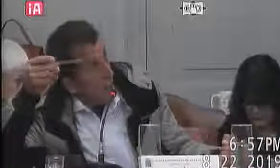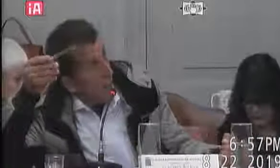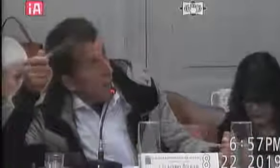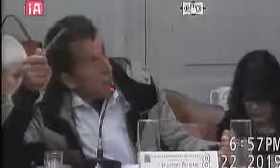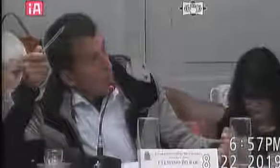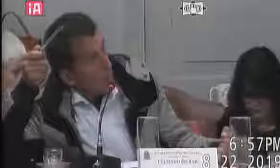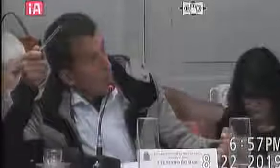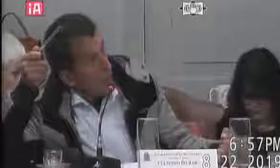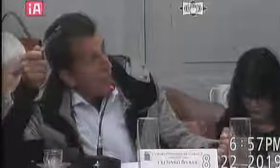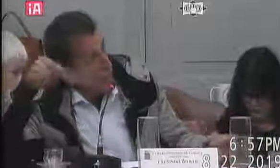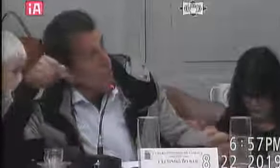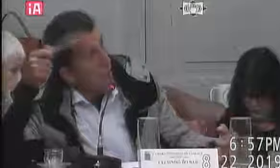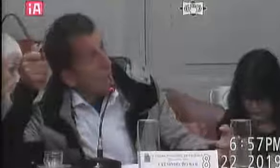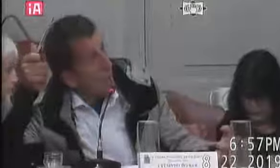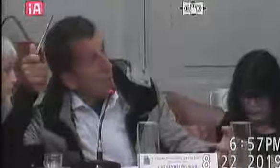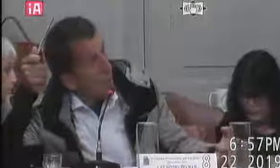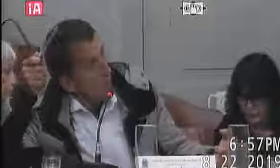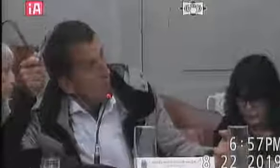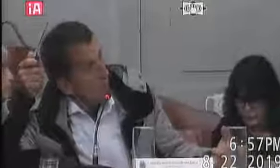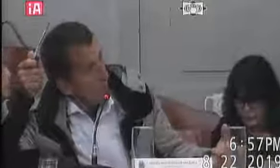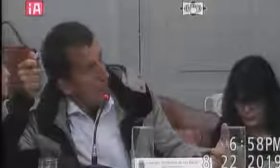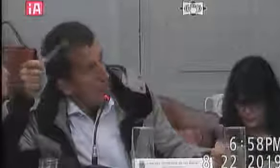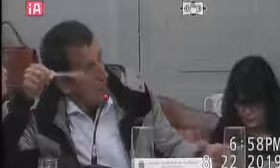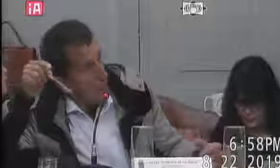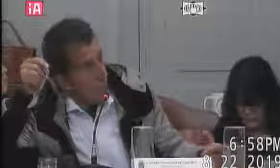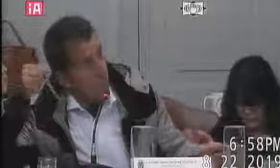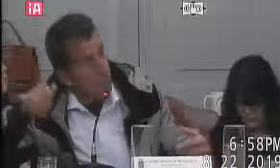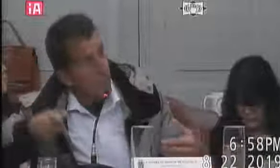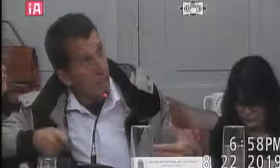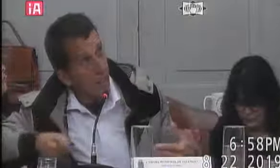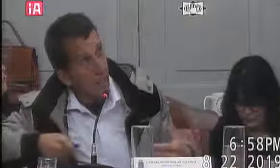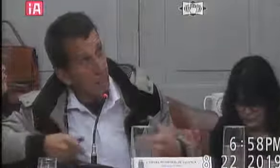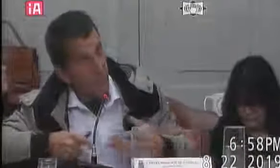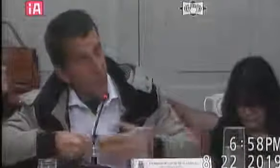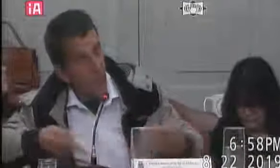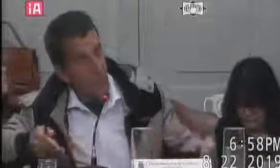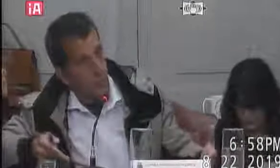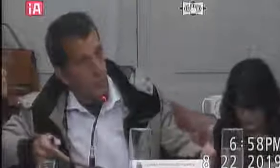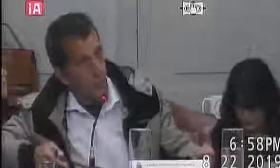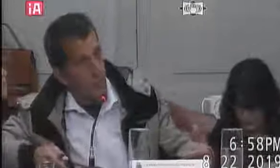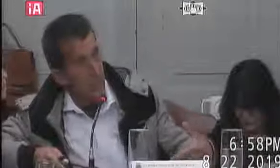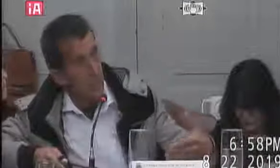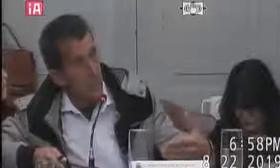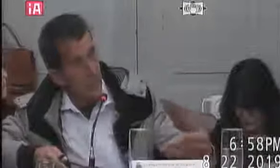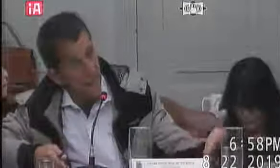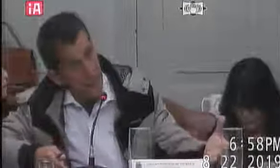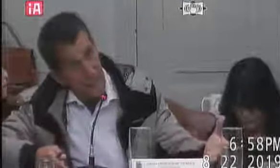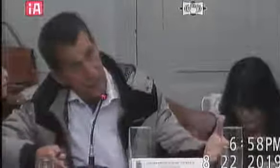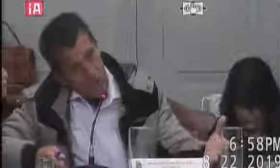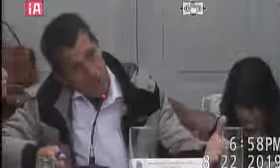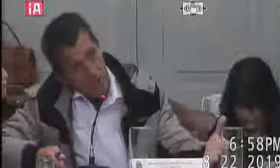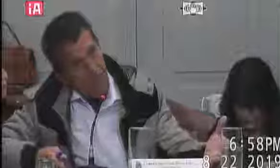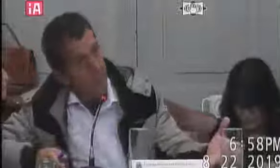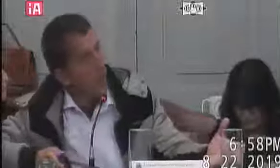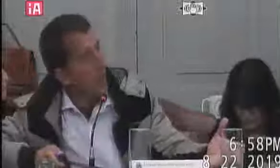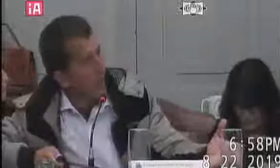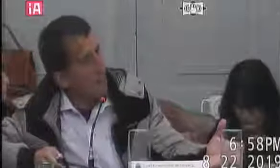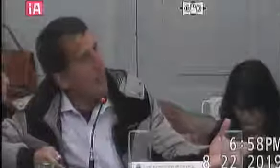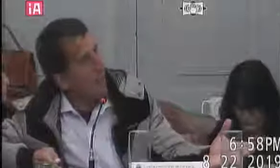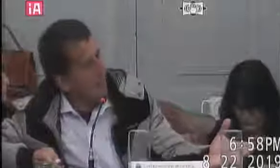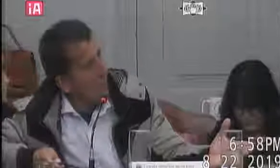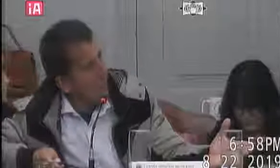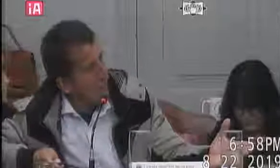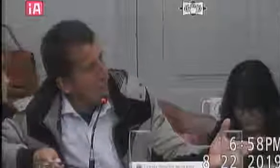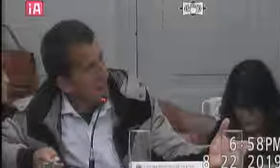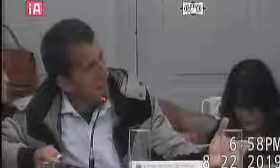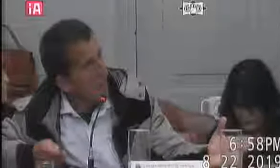adotar um colégio eles poderiam adotar uma creche não é chegar lá fazer de um a tudo não nem que se fosse ele desse a tinta para pintar o colégio